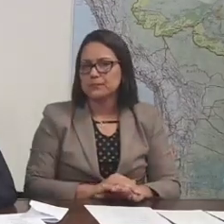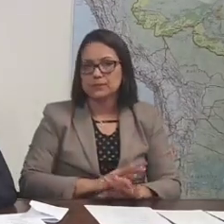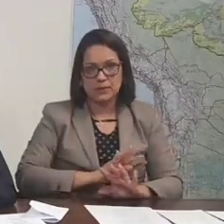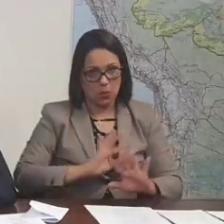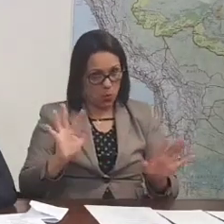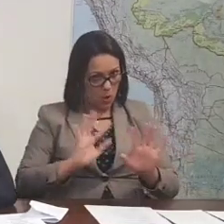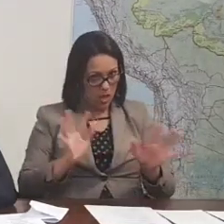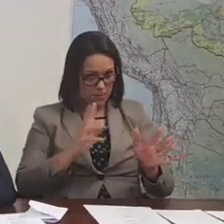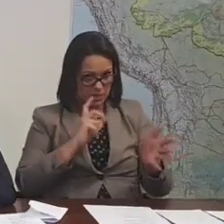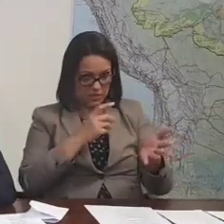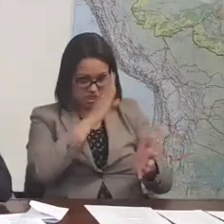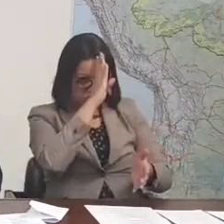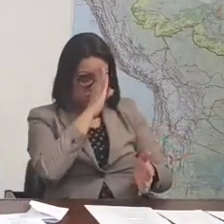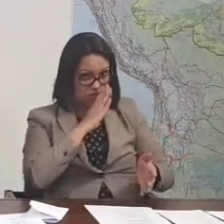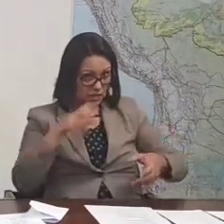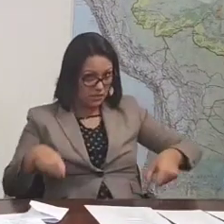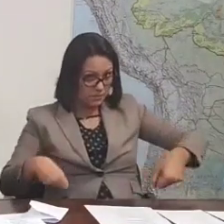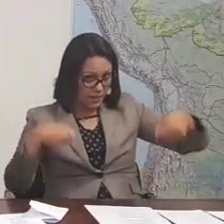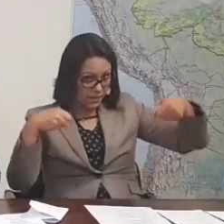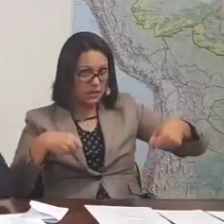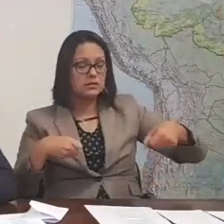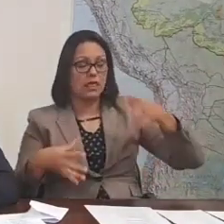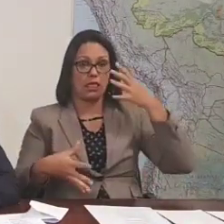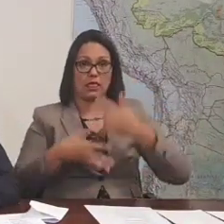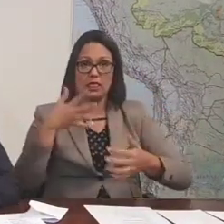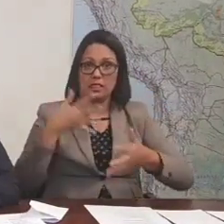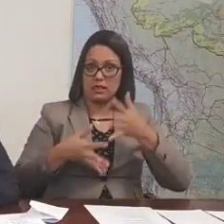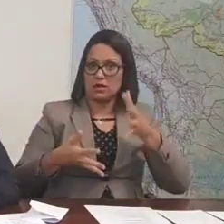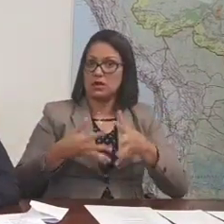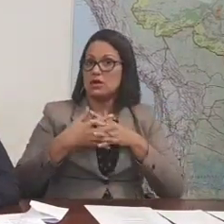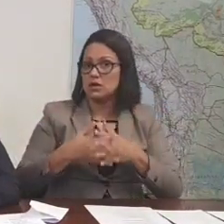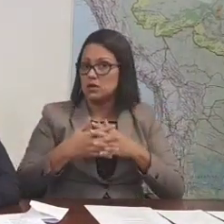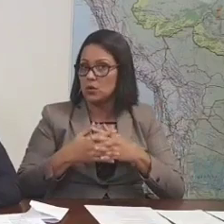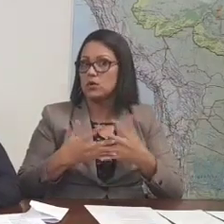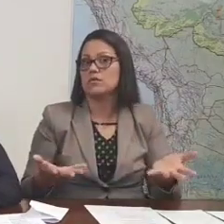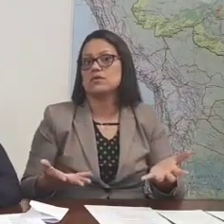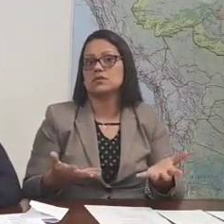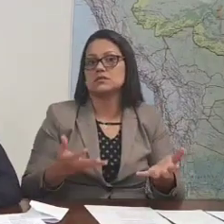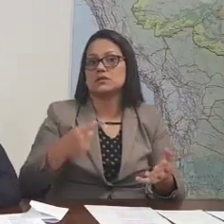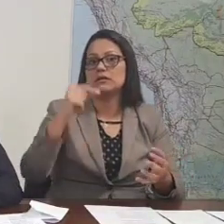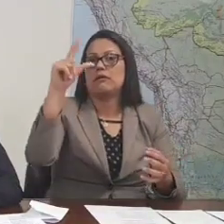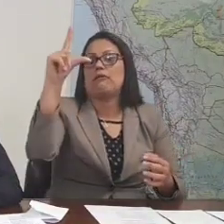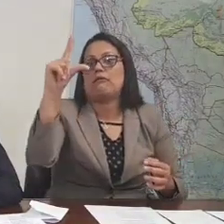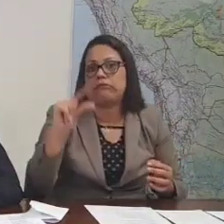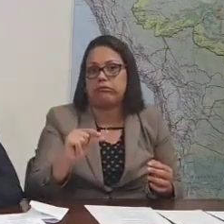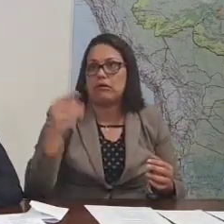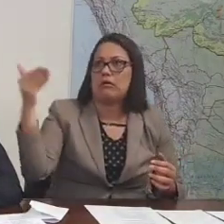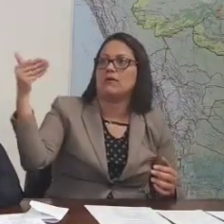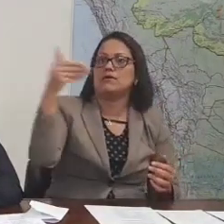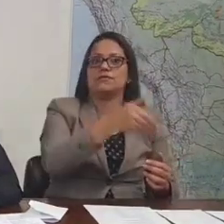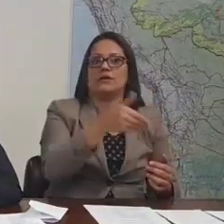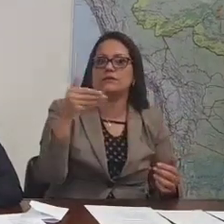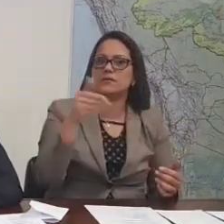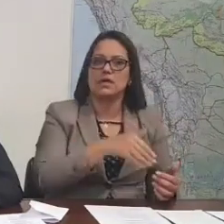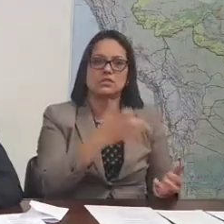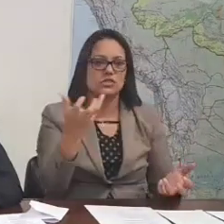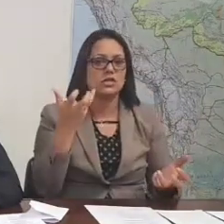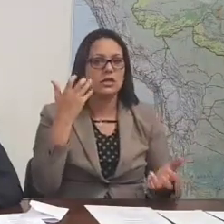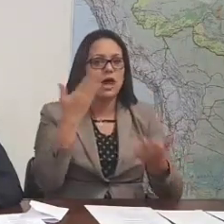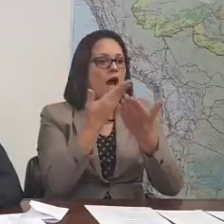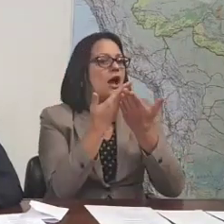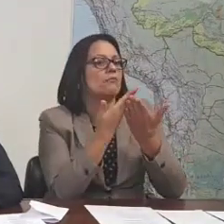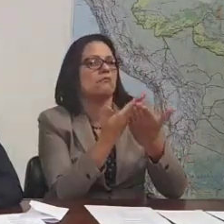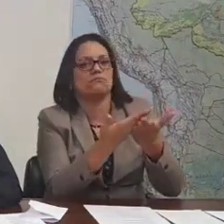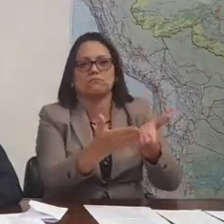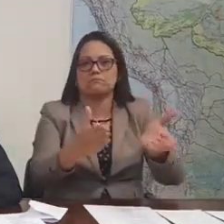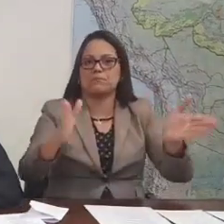cobrando a bagagem atrapalha as companhias de baixo custo de virem para o Brasil. Porque a ideia inicial é abrir o